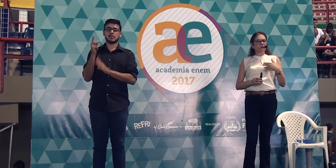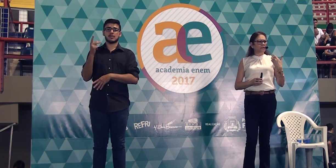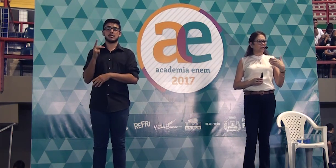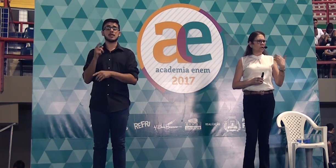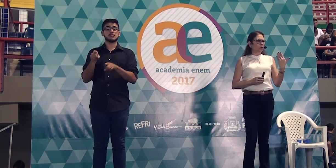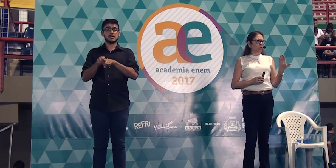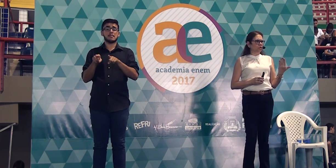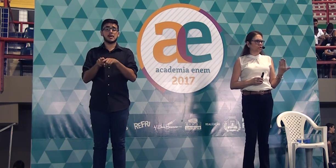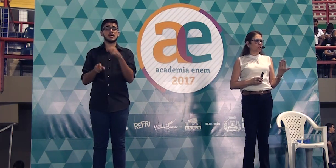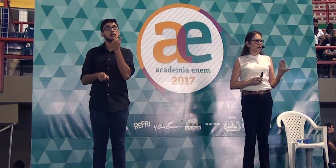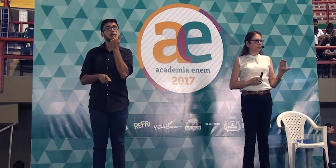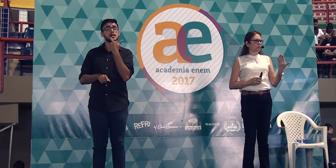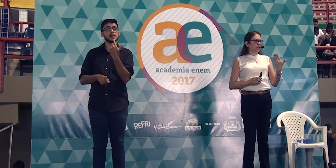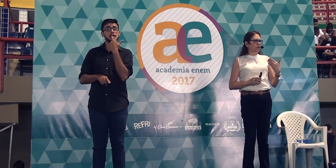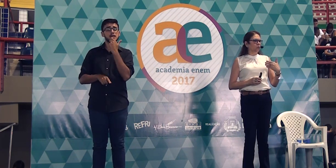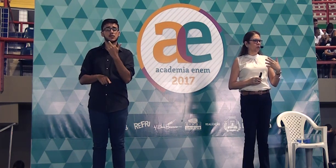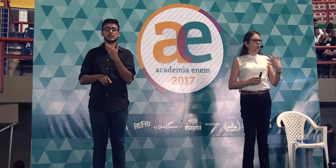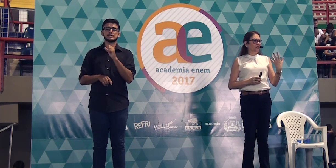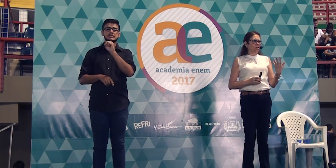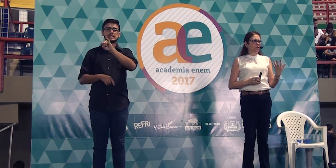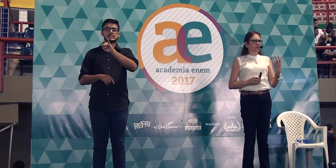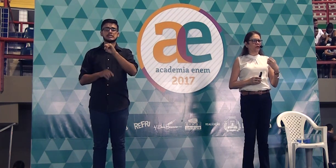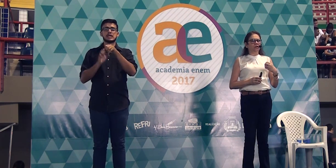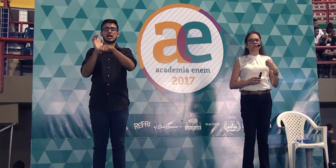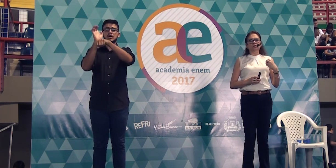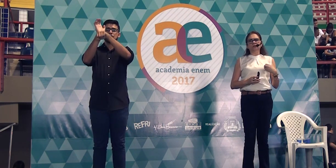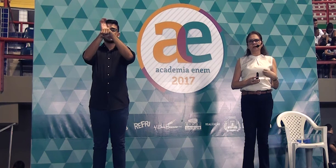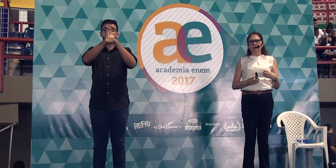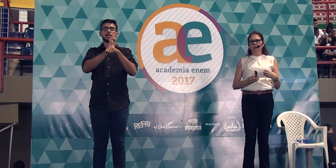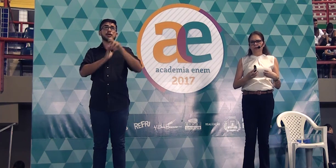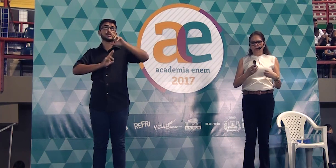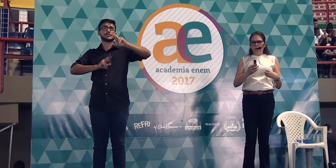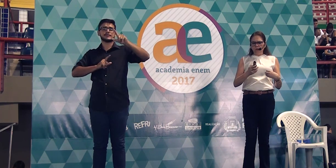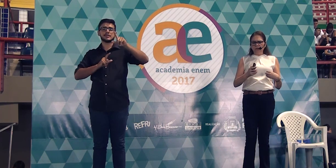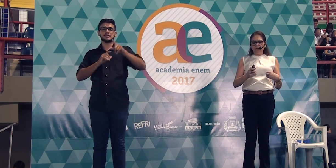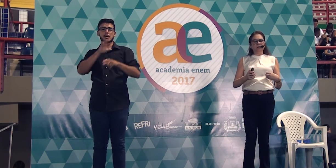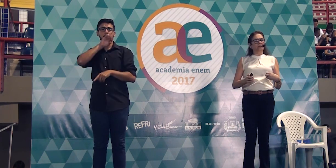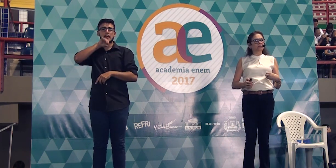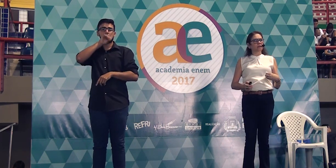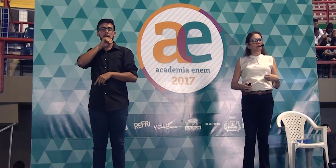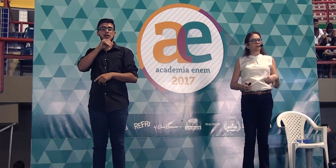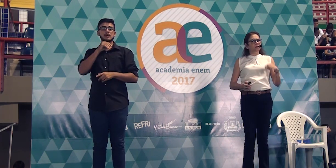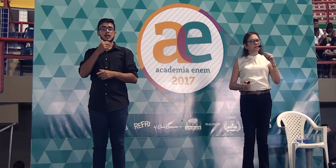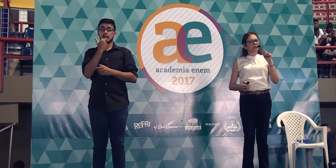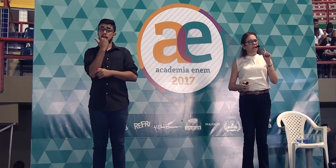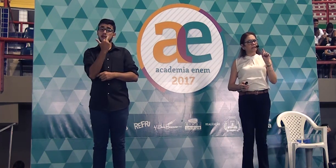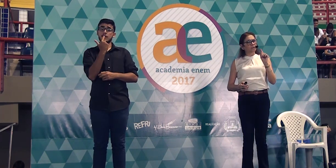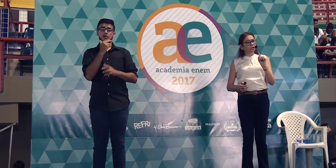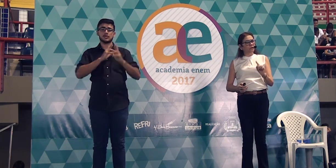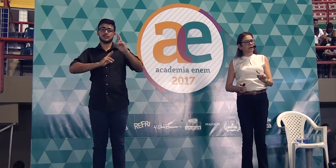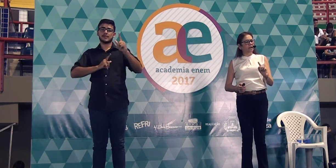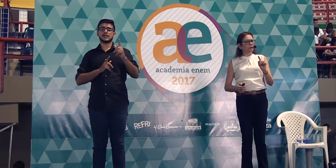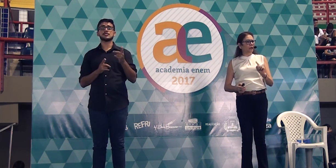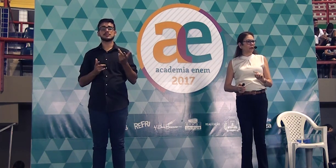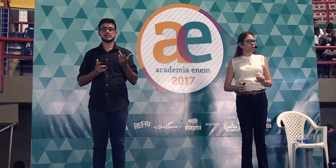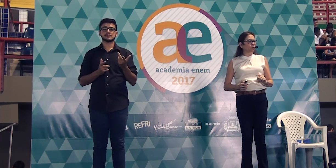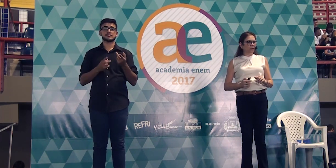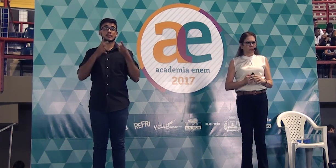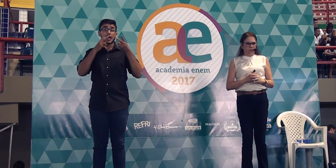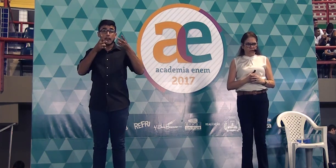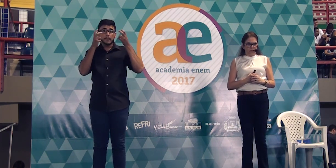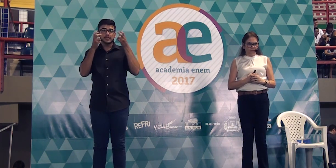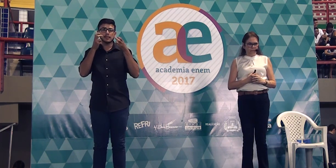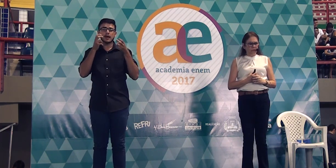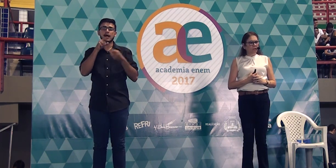se você está em um outro estado que tem um linguajar diferente do seu, com certeza você será identificada pela